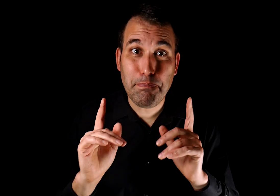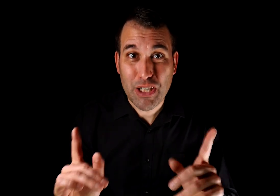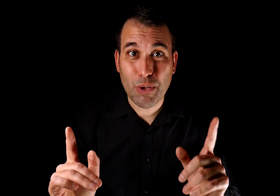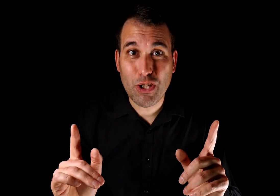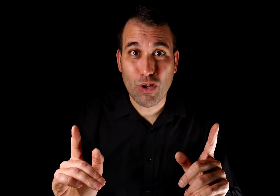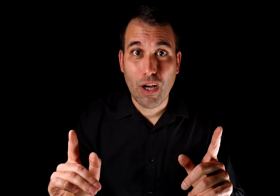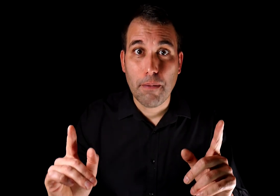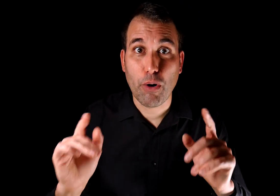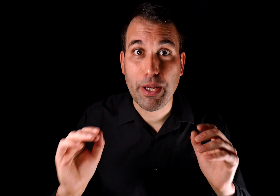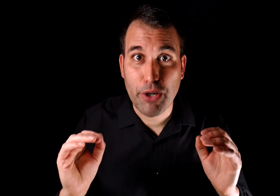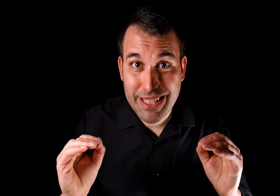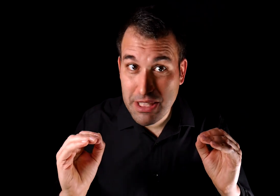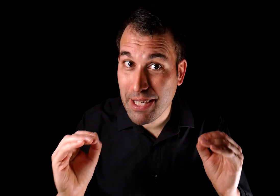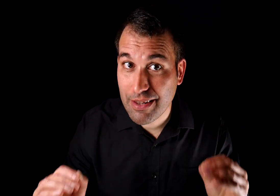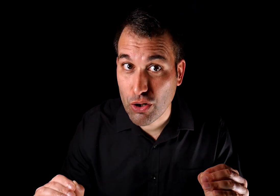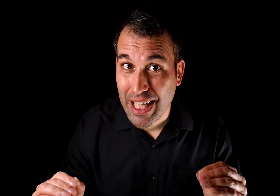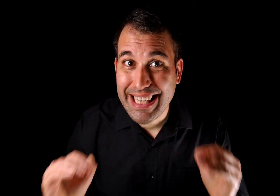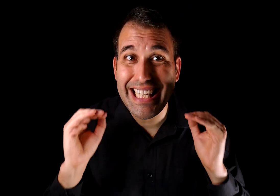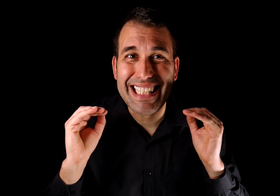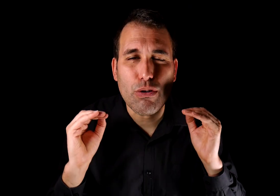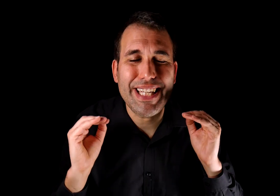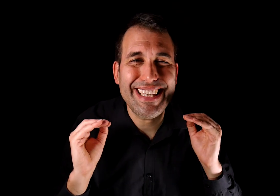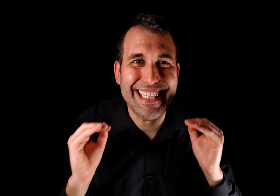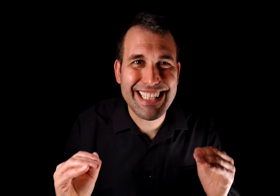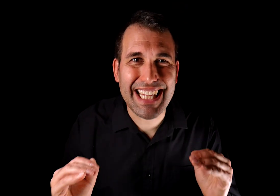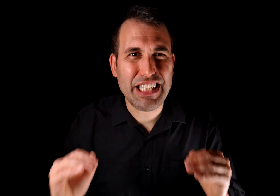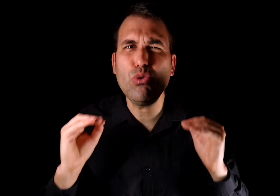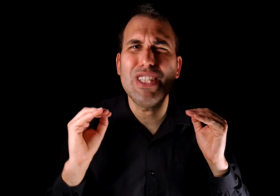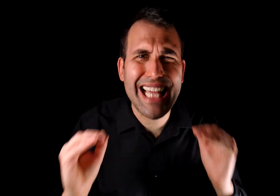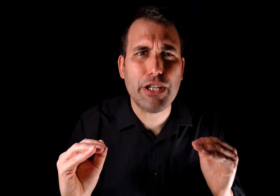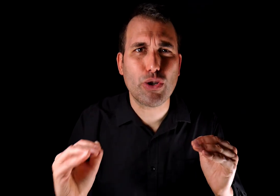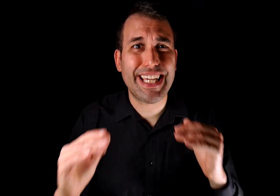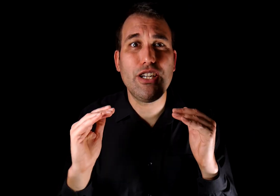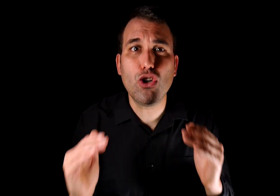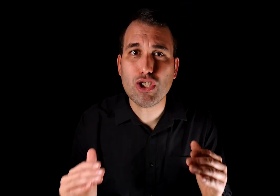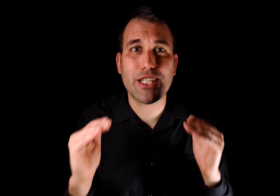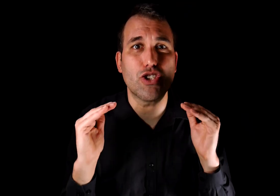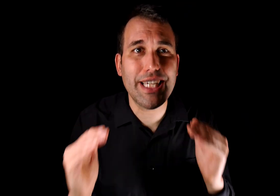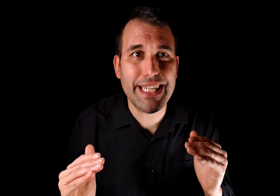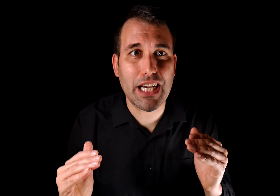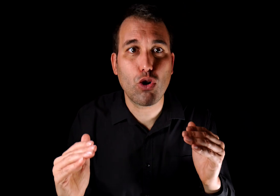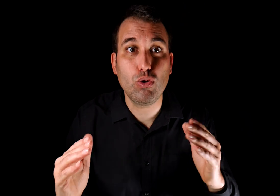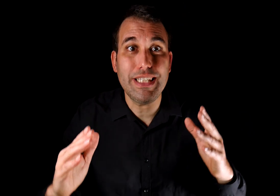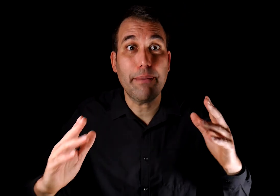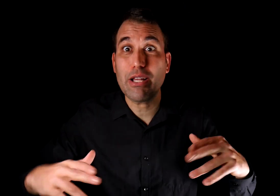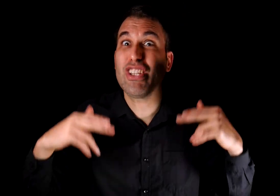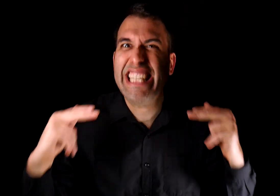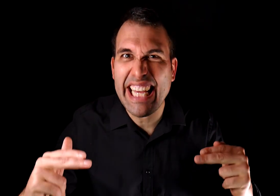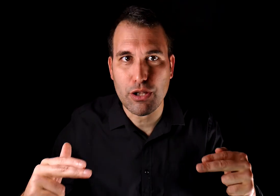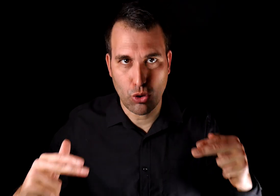pero sobre todo porque por esa misma razón desata una intensidad y un daño que no se conseguiría con un llamado directo